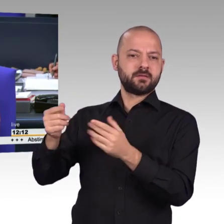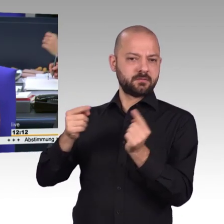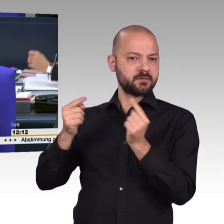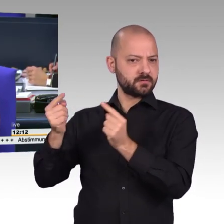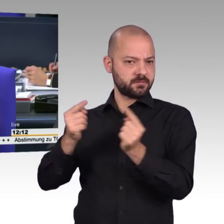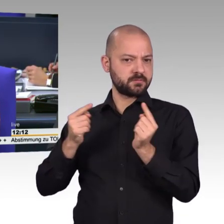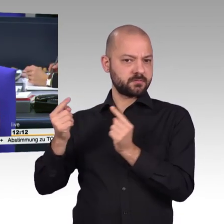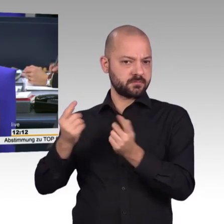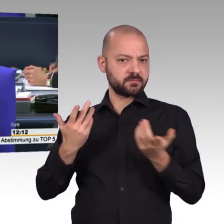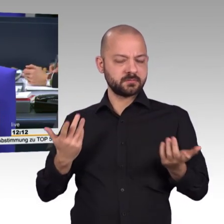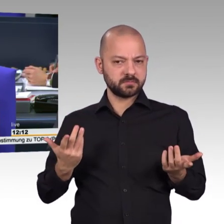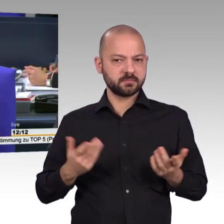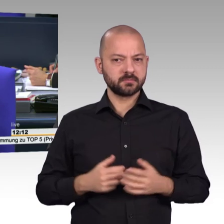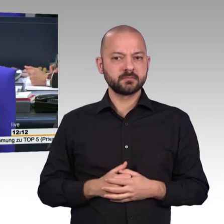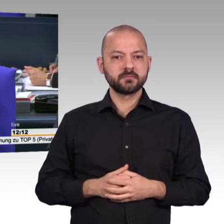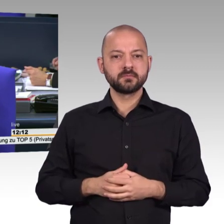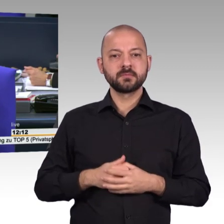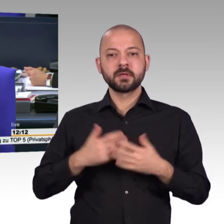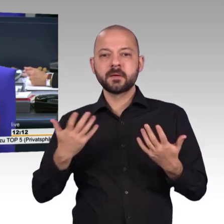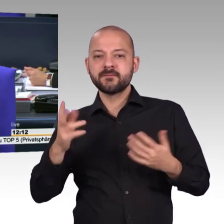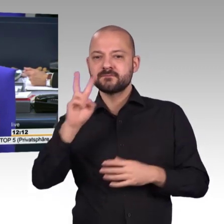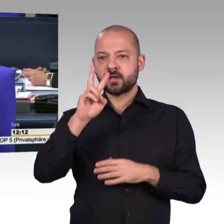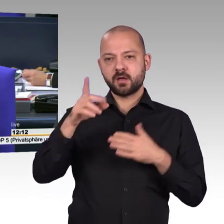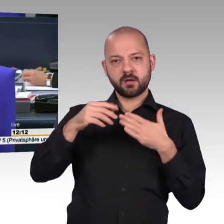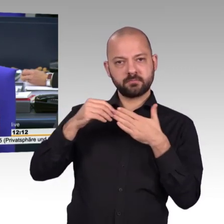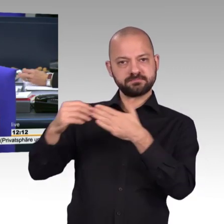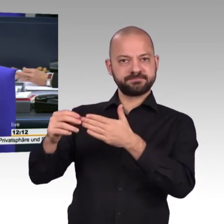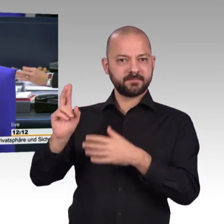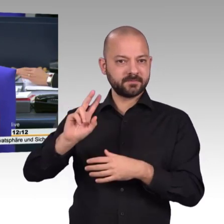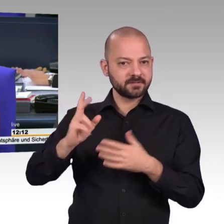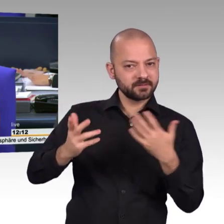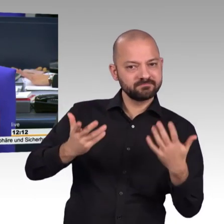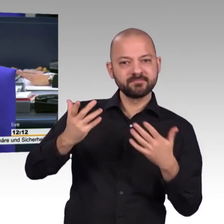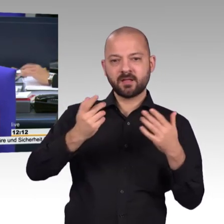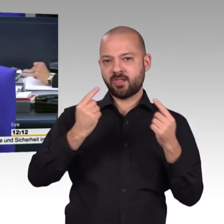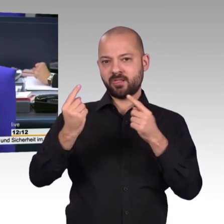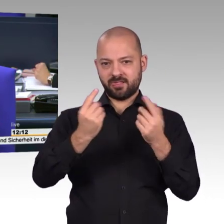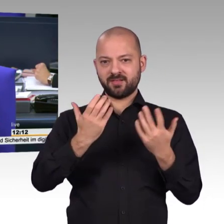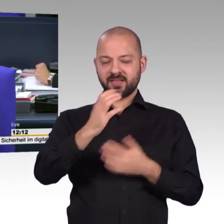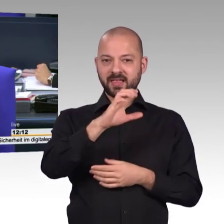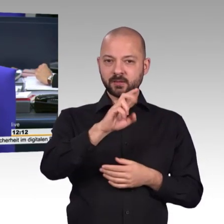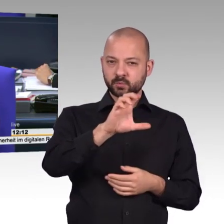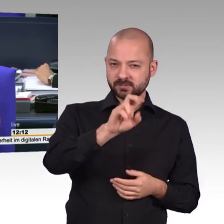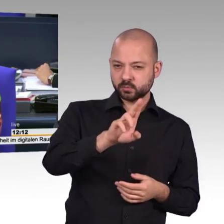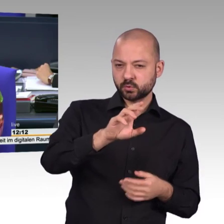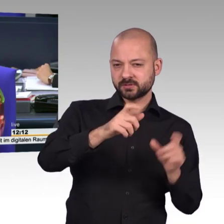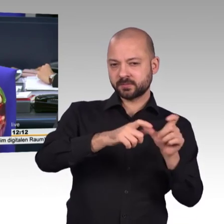beim Ausschuss Digitale Agenda. Ich lasse zuerst abstimmen über den Überweisungsvorschlag der Fraktion der